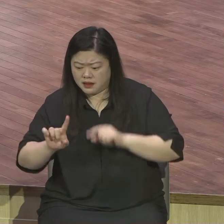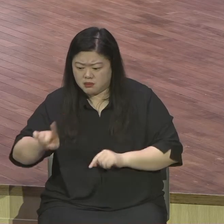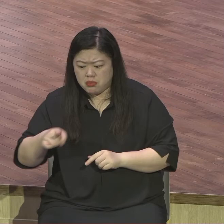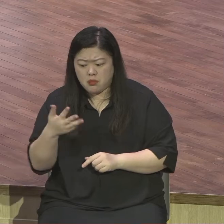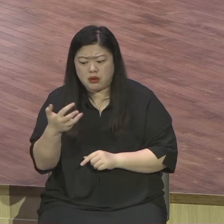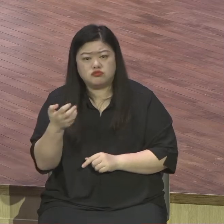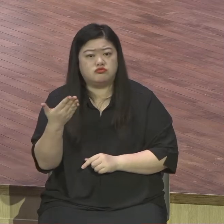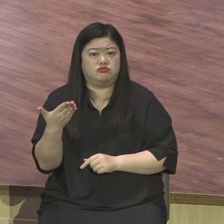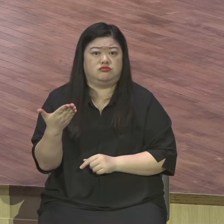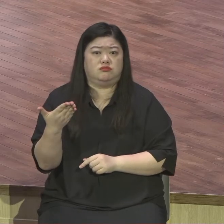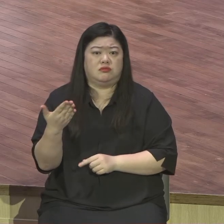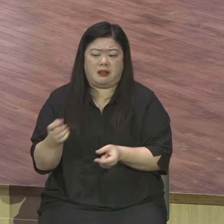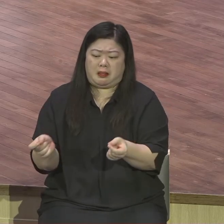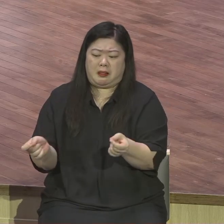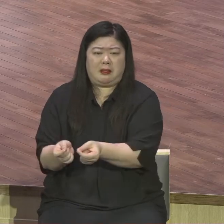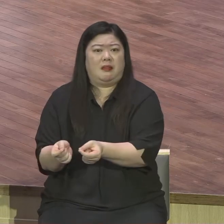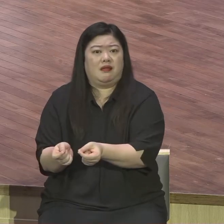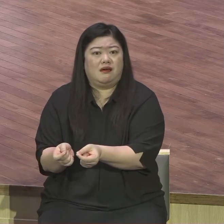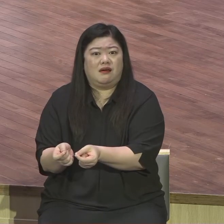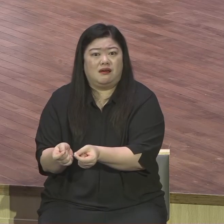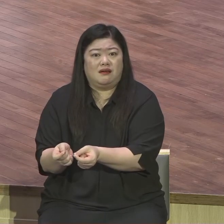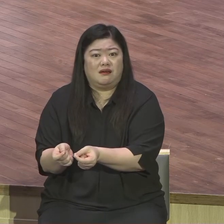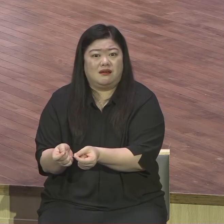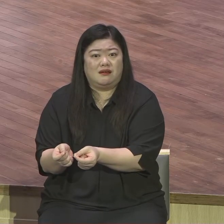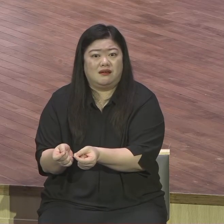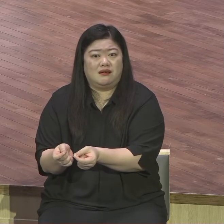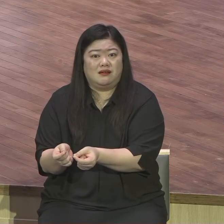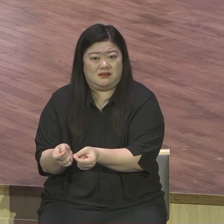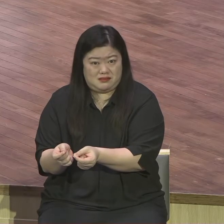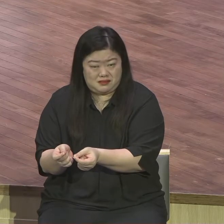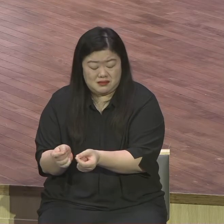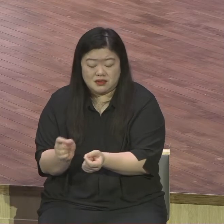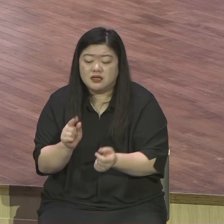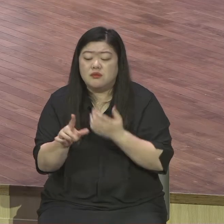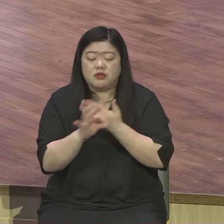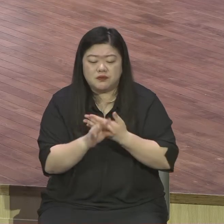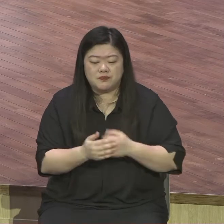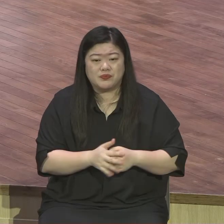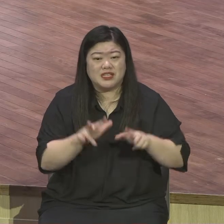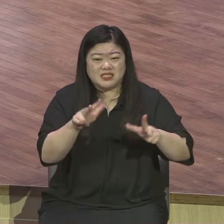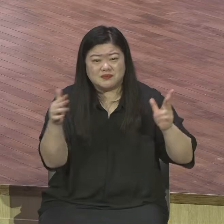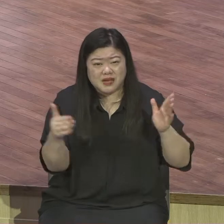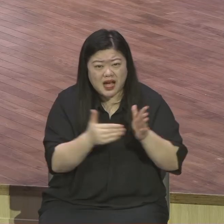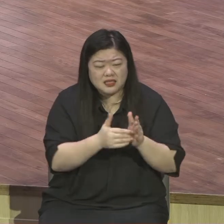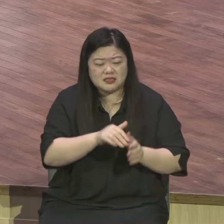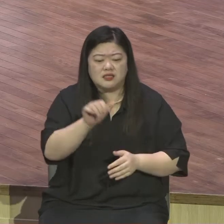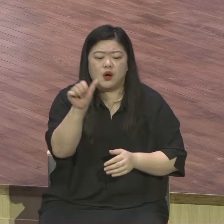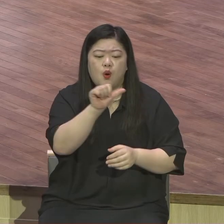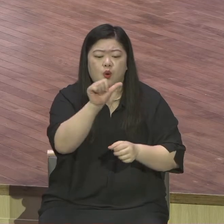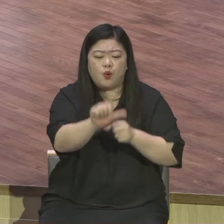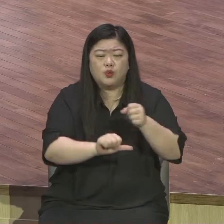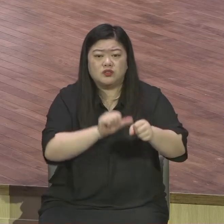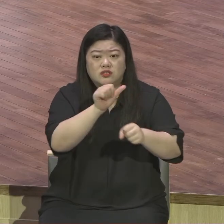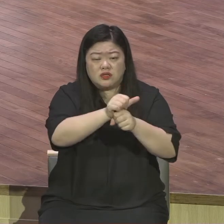그러니 5천년 동안 흘려오면서 우리 조상들은 다 어디 갔어요 다시 갔어요